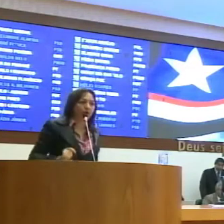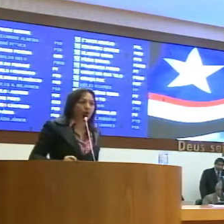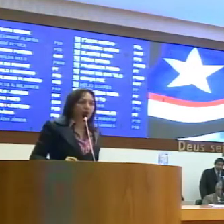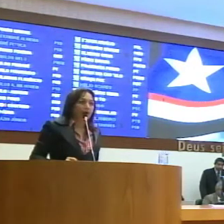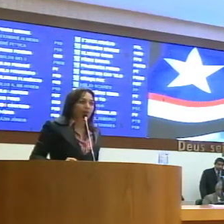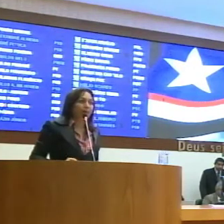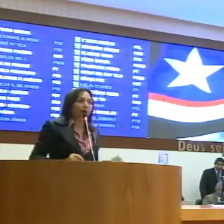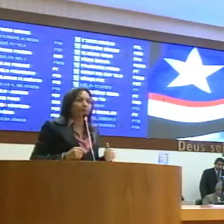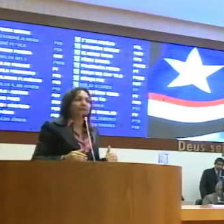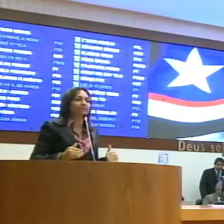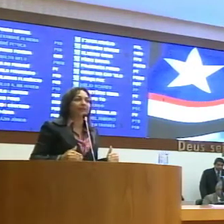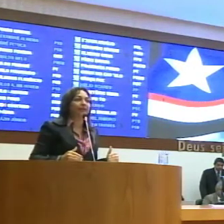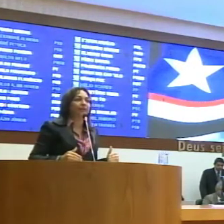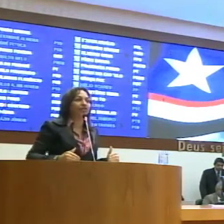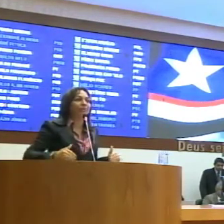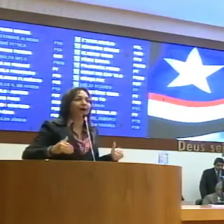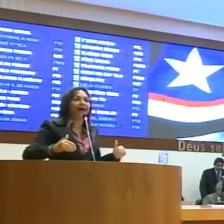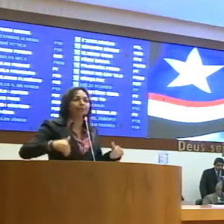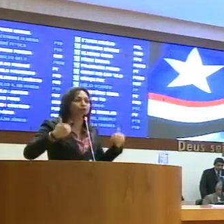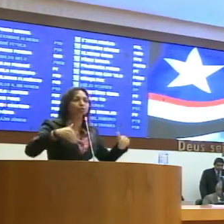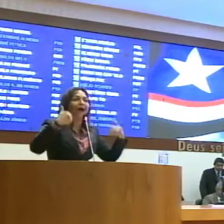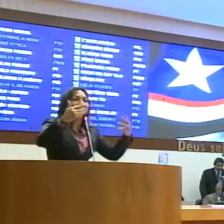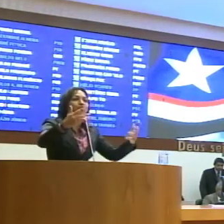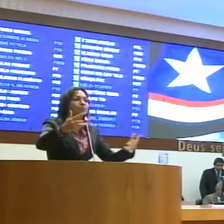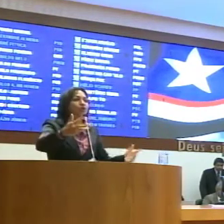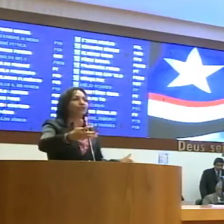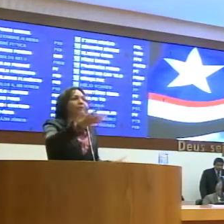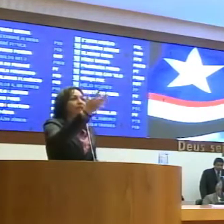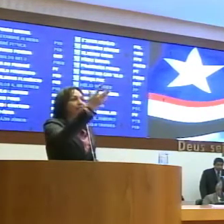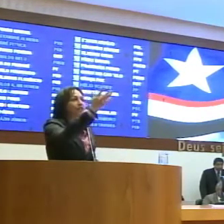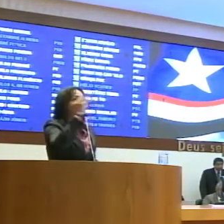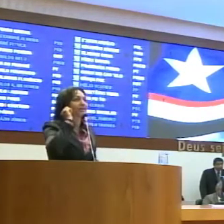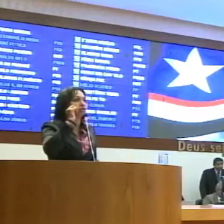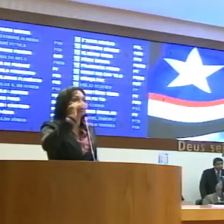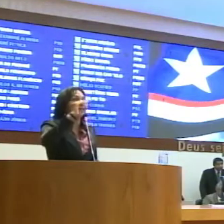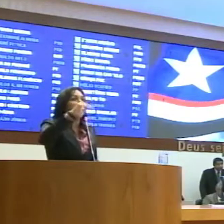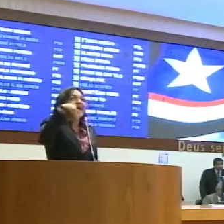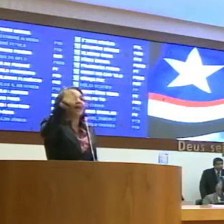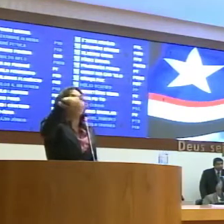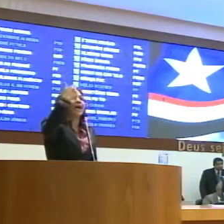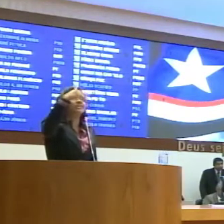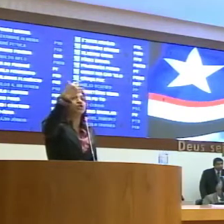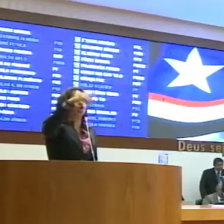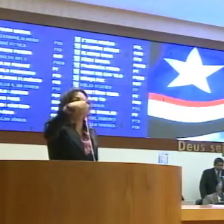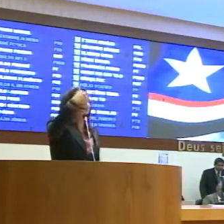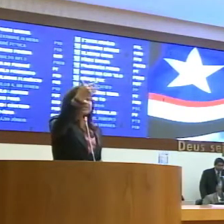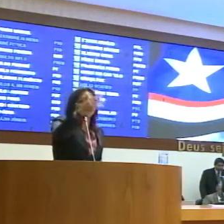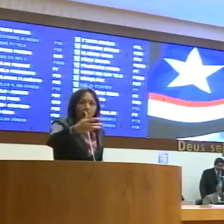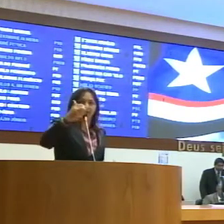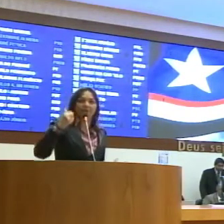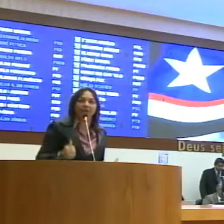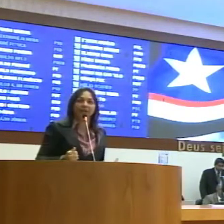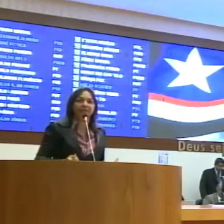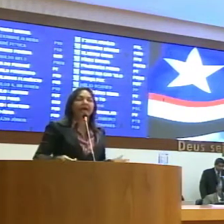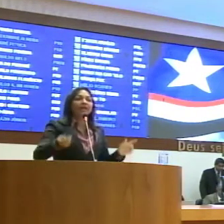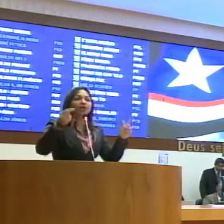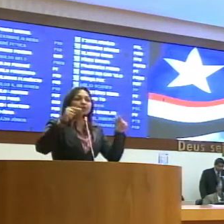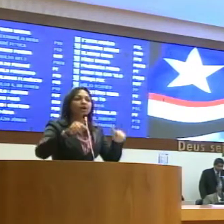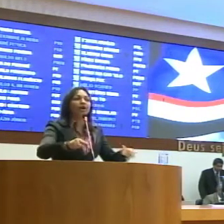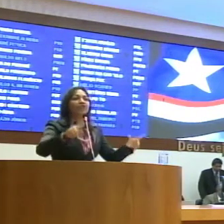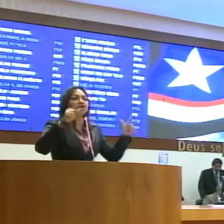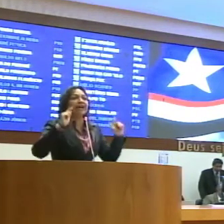a população, aproximadamente, muito mais de mil famílias, a informação que eu tenho é quase 2 mil